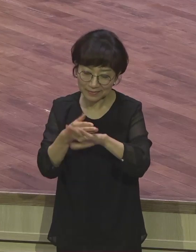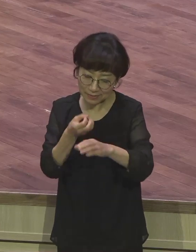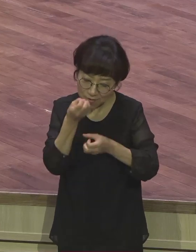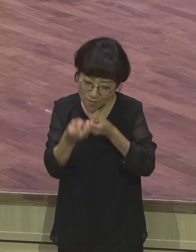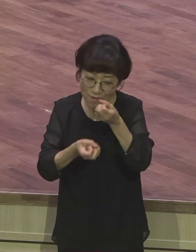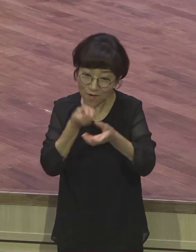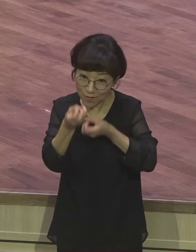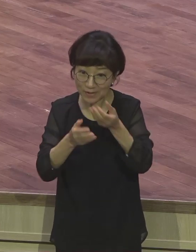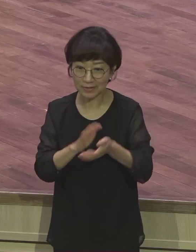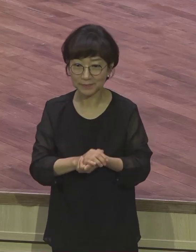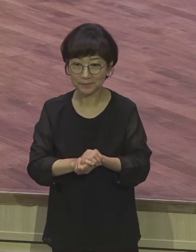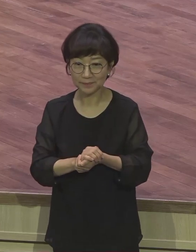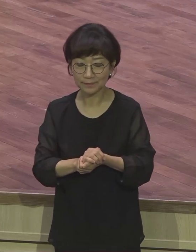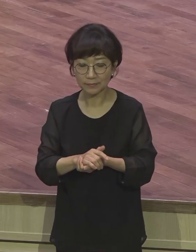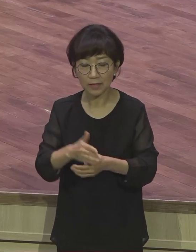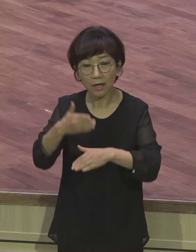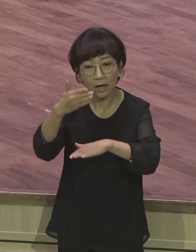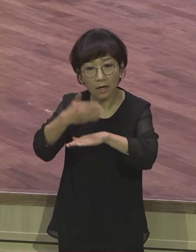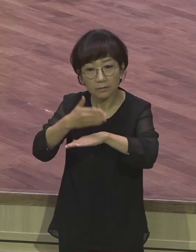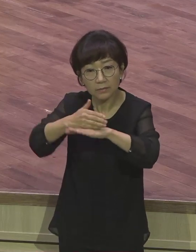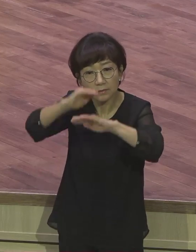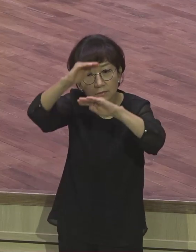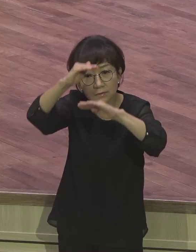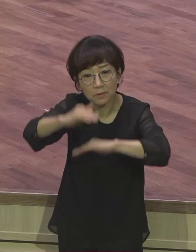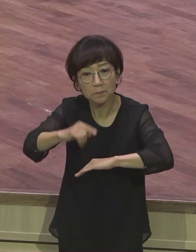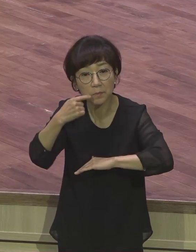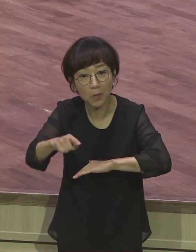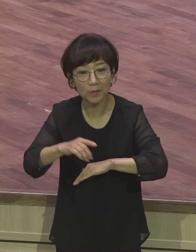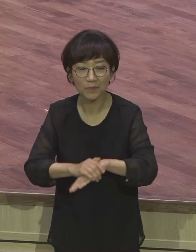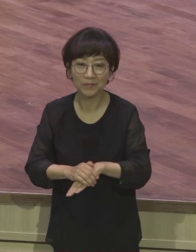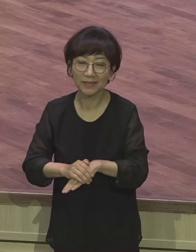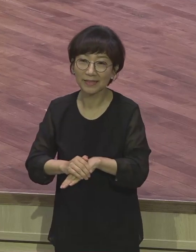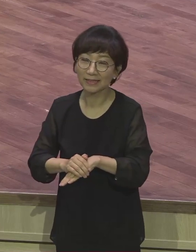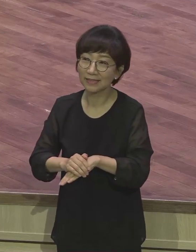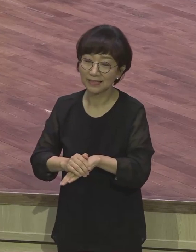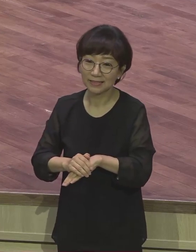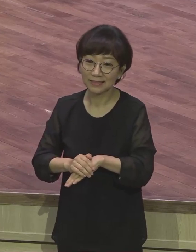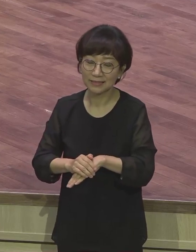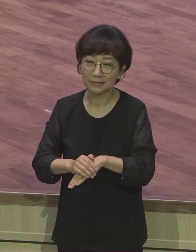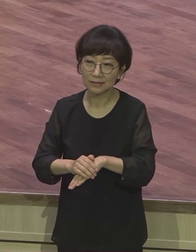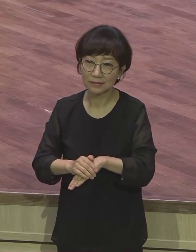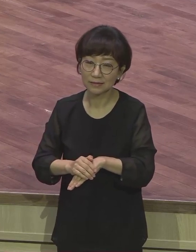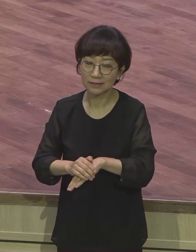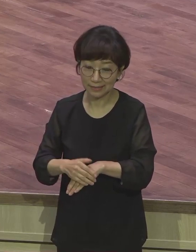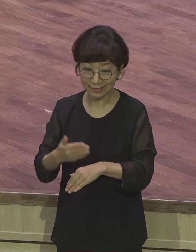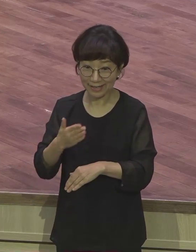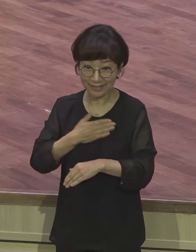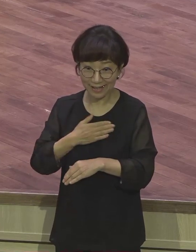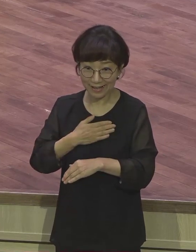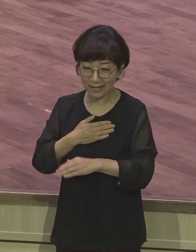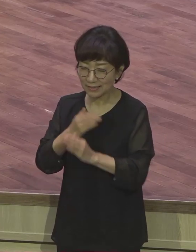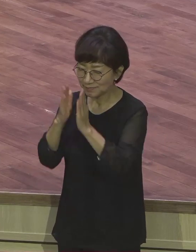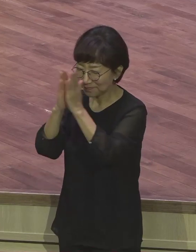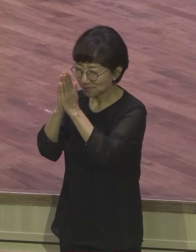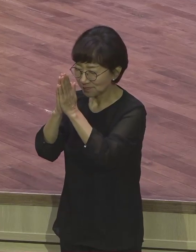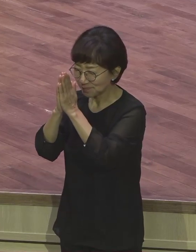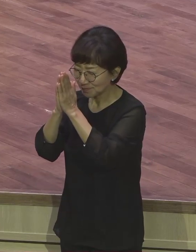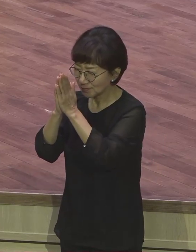그렇게 감사의 고백을 했는데 뭐라고 고백했냐? 하나님께서 내 기도를 들어주시지